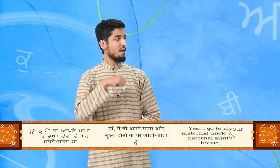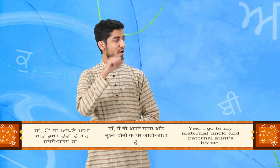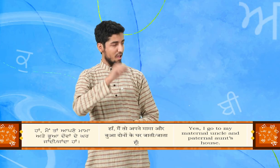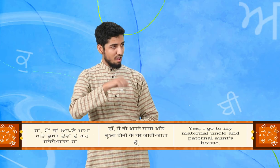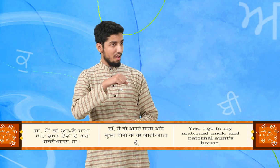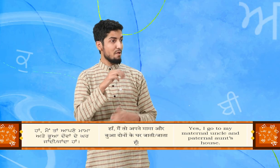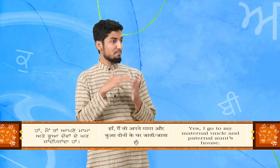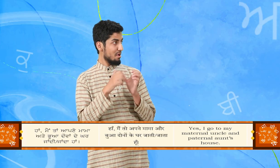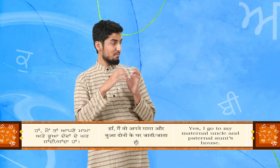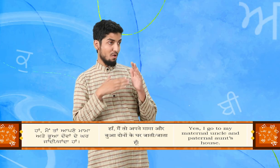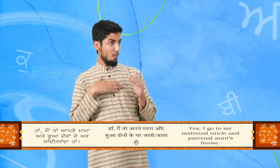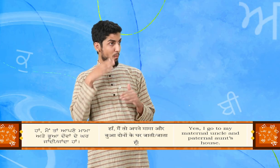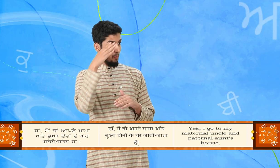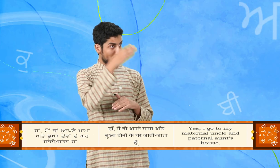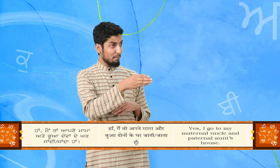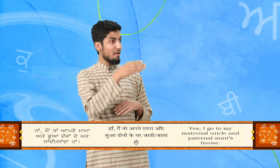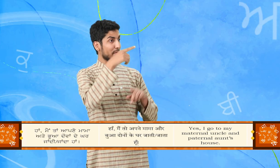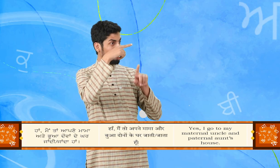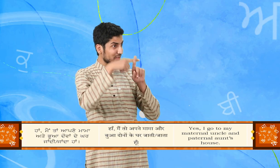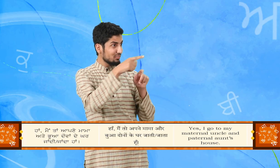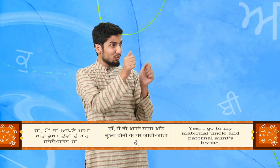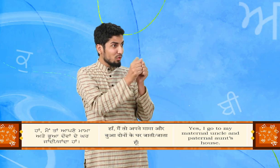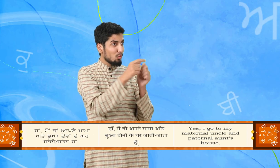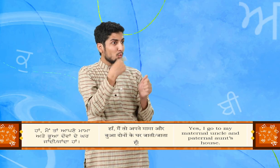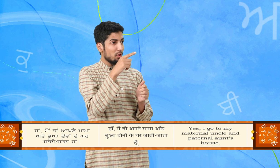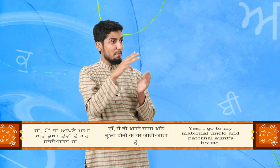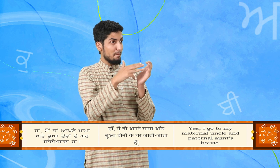हां, मैं तुसी अपने मामा दे पुआ, दोआ दे घर जानदा हां.